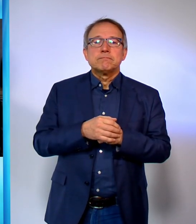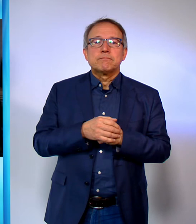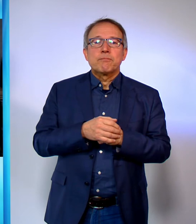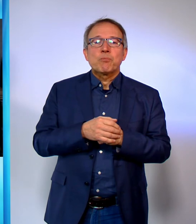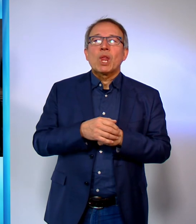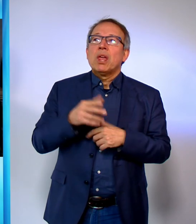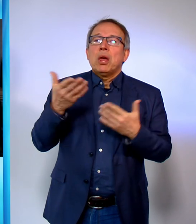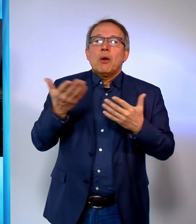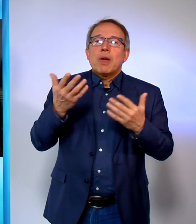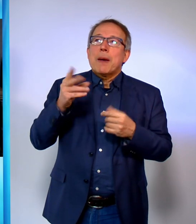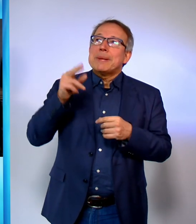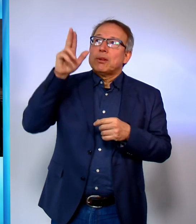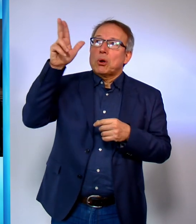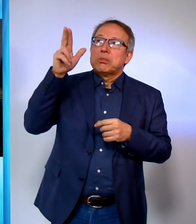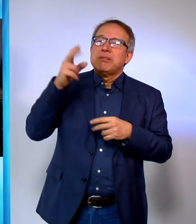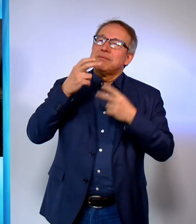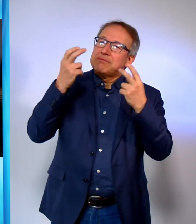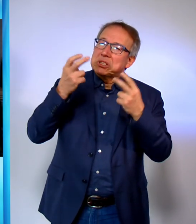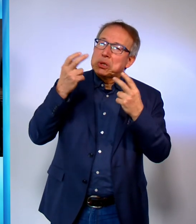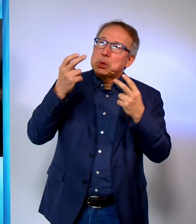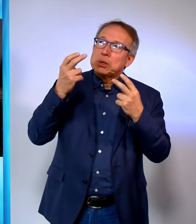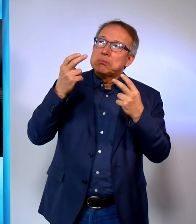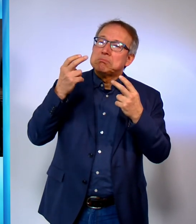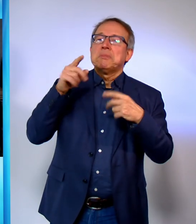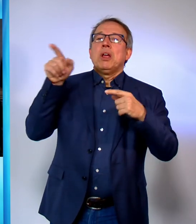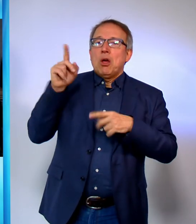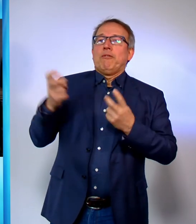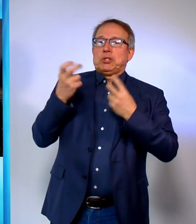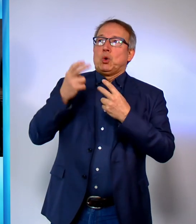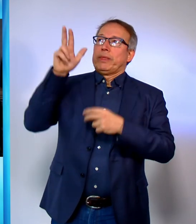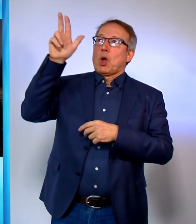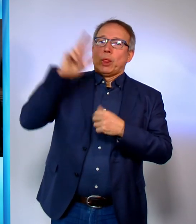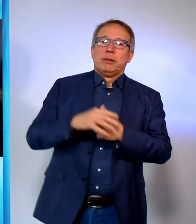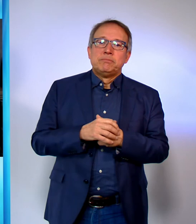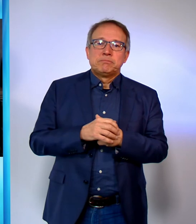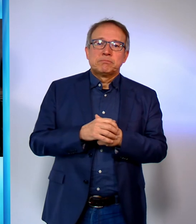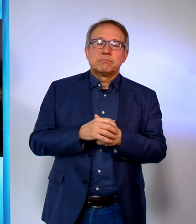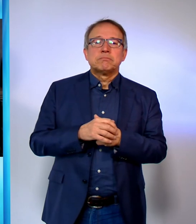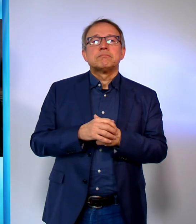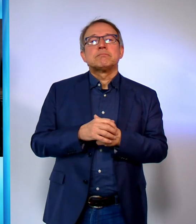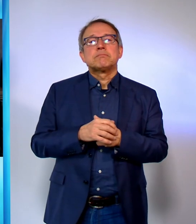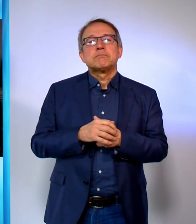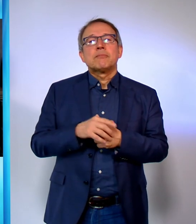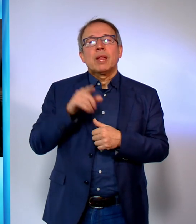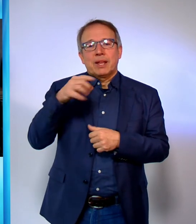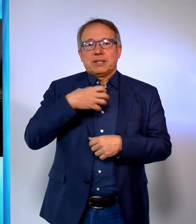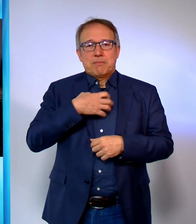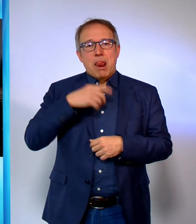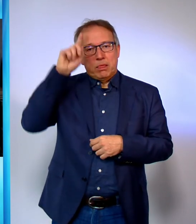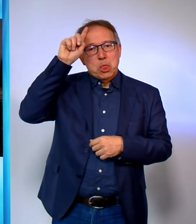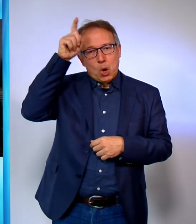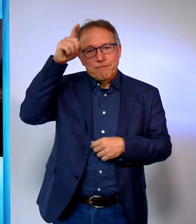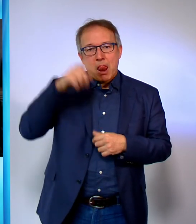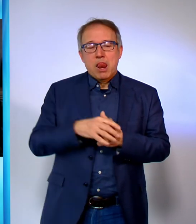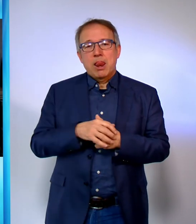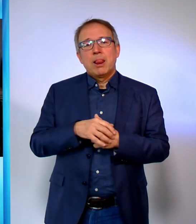Aberglaube. Wer es mit Gott mal so versuchen will, versucht ihn. Genau das will der Teufel.